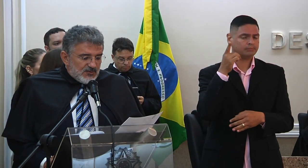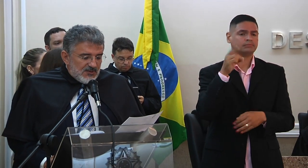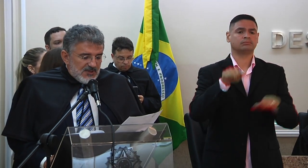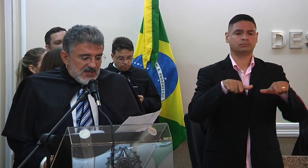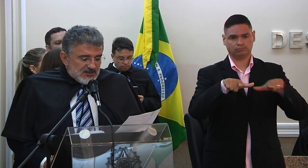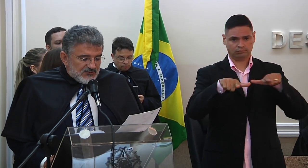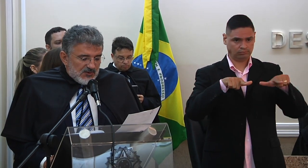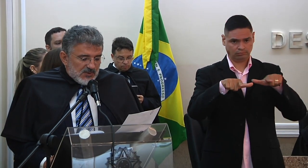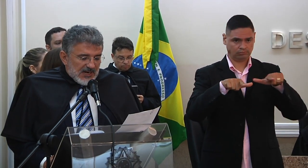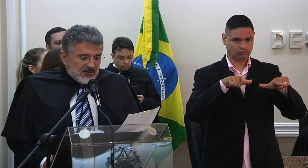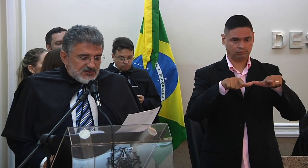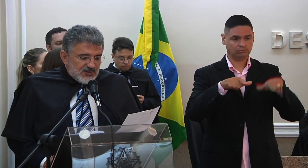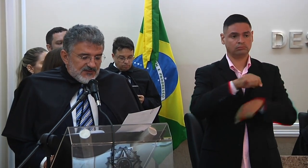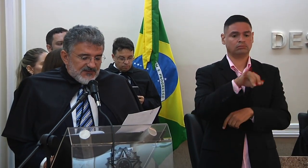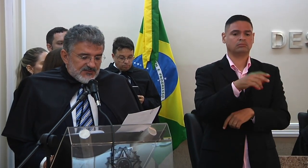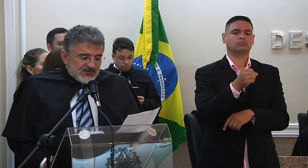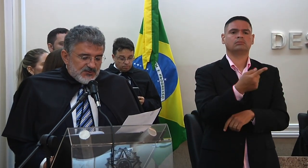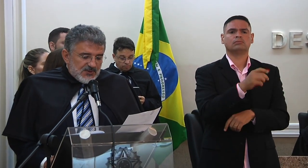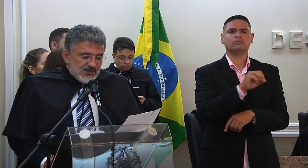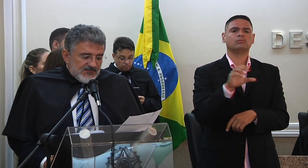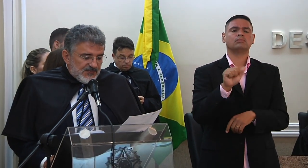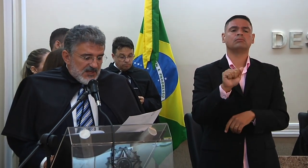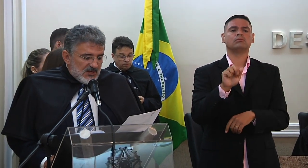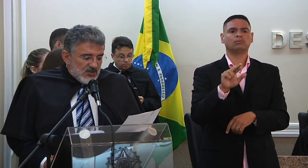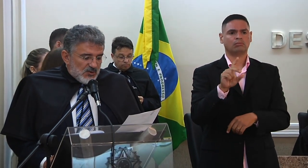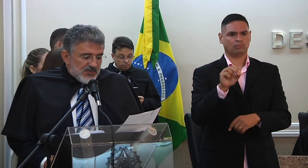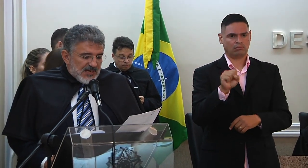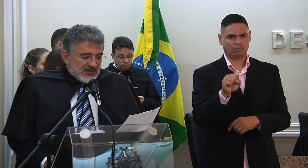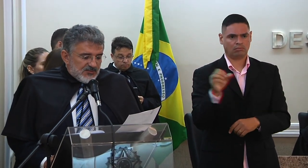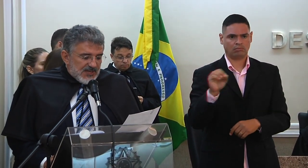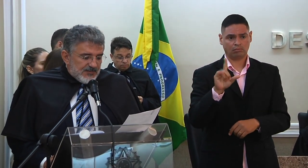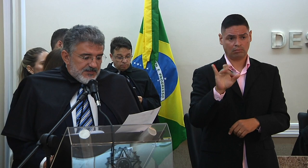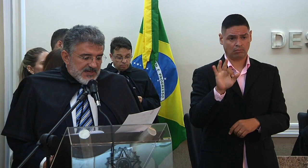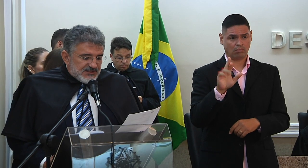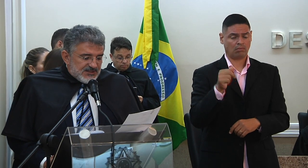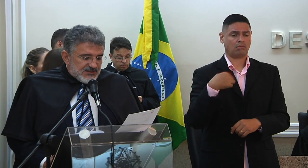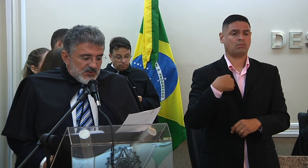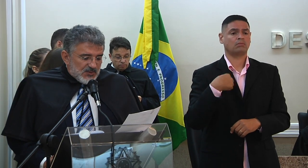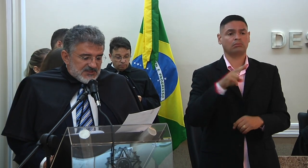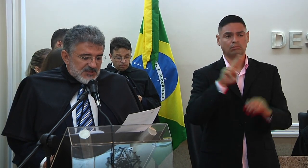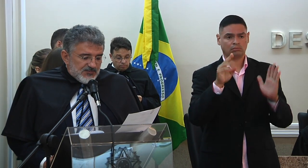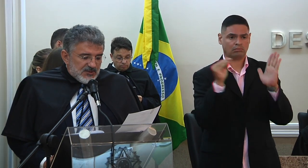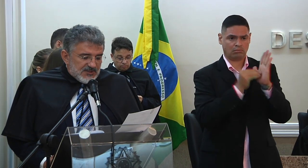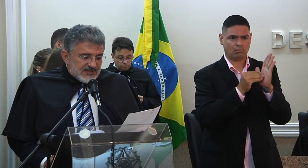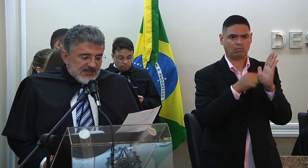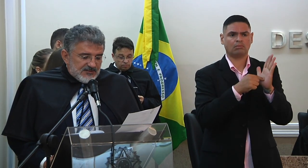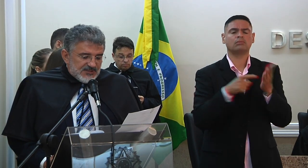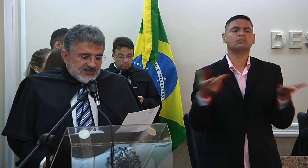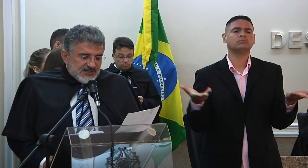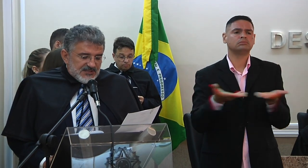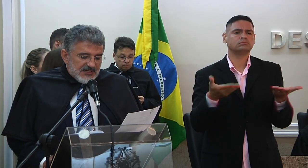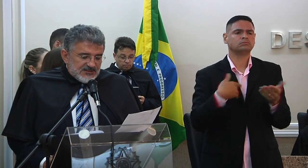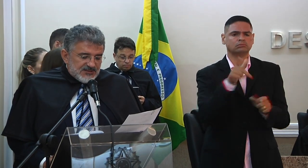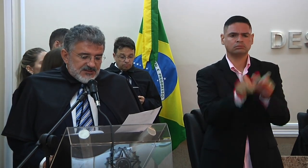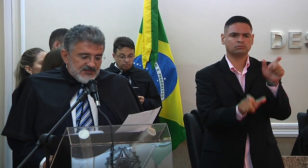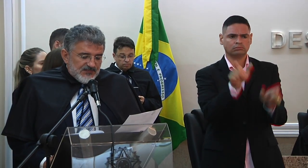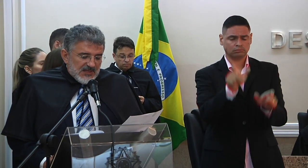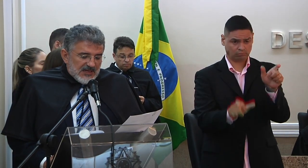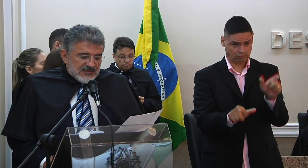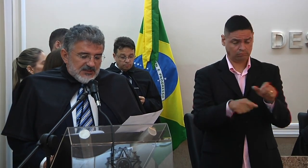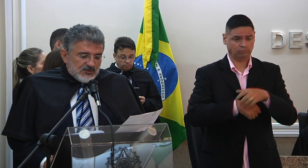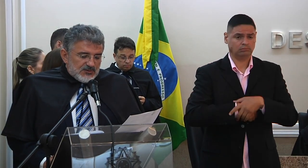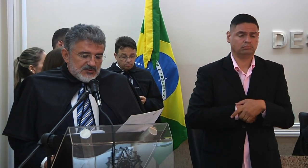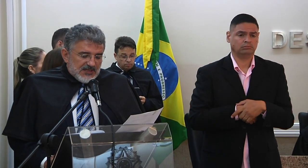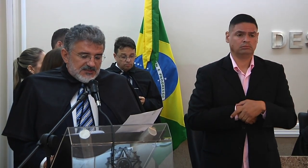trabalho Dr. João Carlos de Oliveira Uchoa nomeado mediante promoção pelo critério de antiguidade